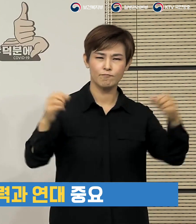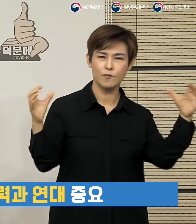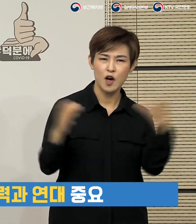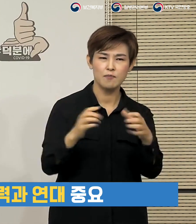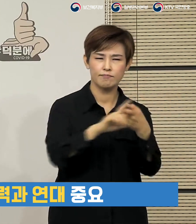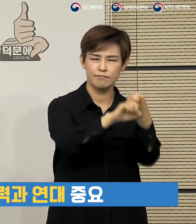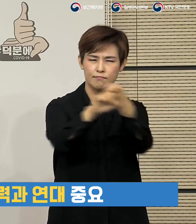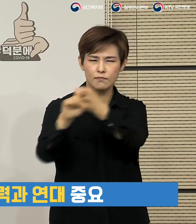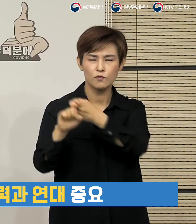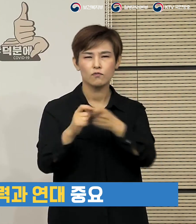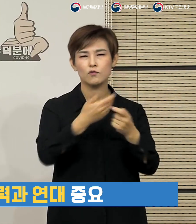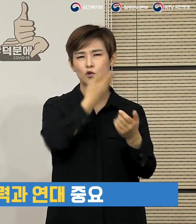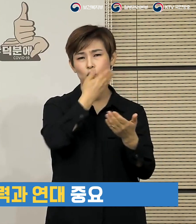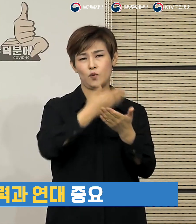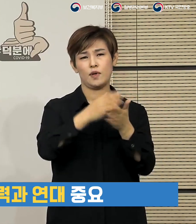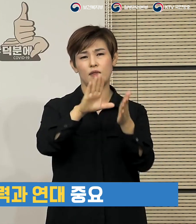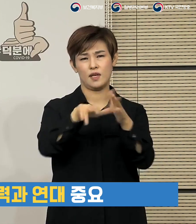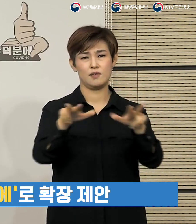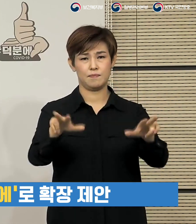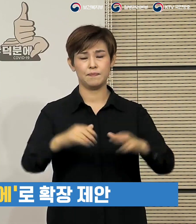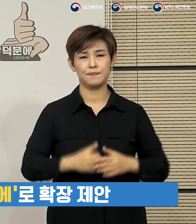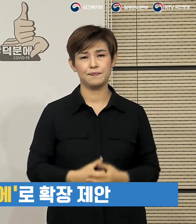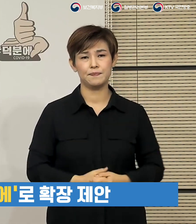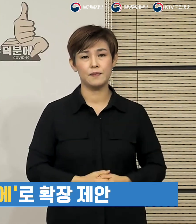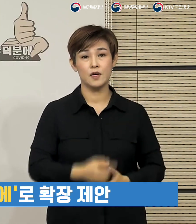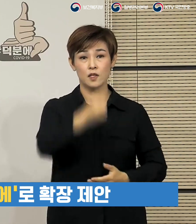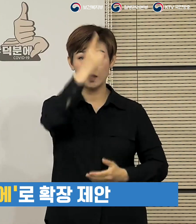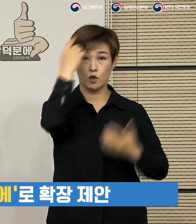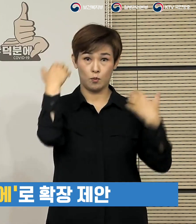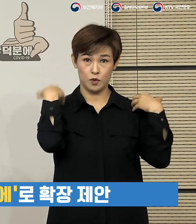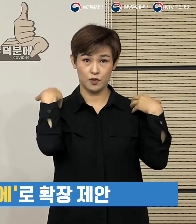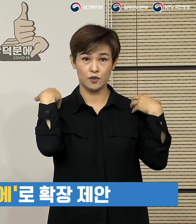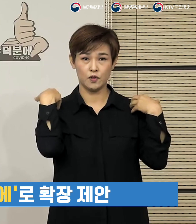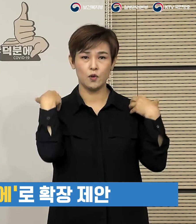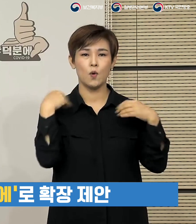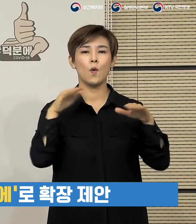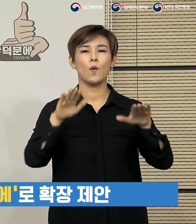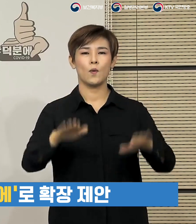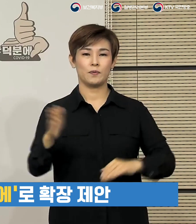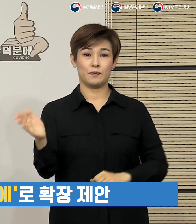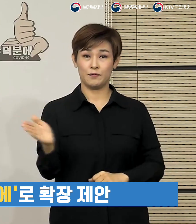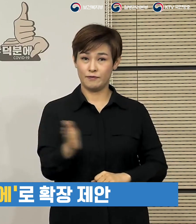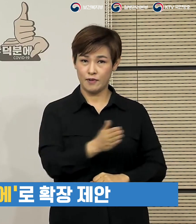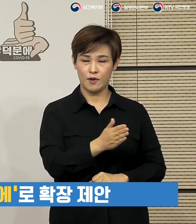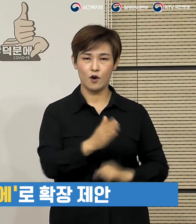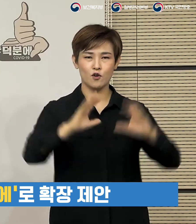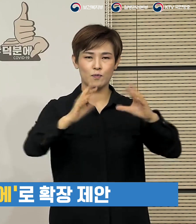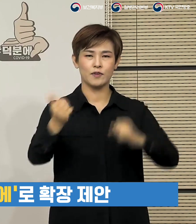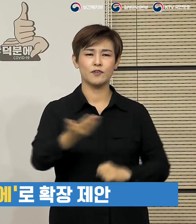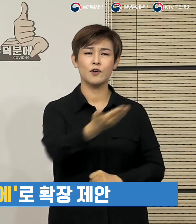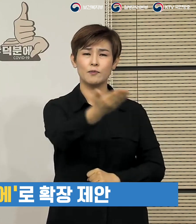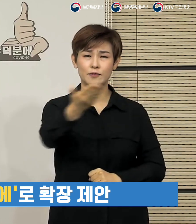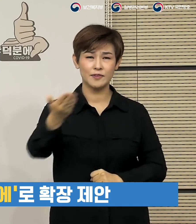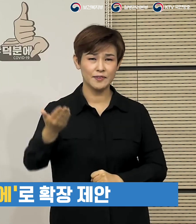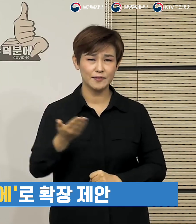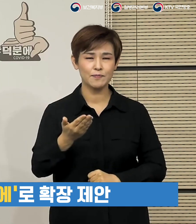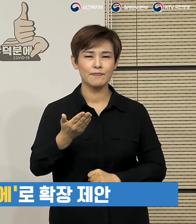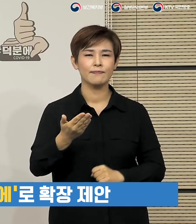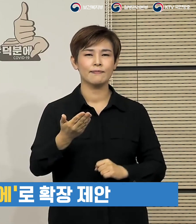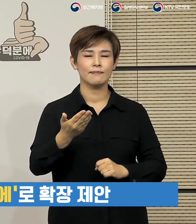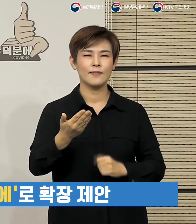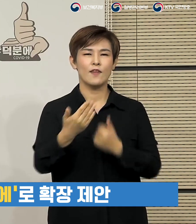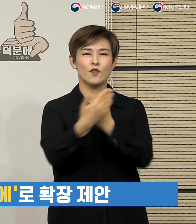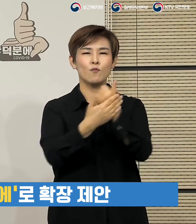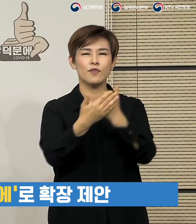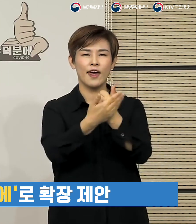무엇보다도 중요한 시점입니다. 정부는 오늘 이 자리를 통해서 국민 여러분께서 덕분에